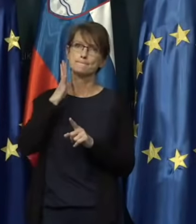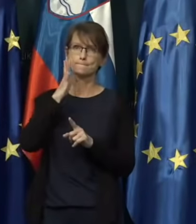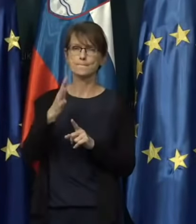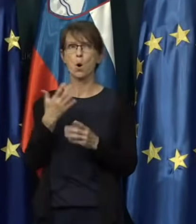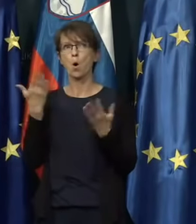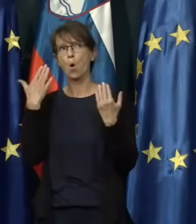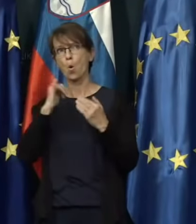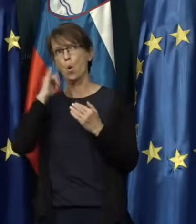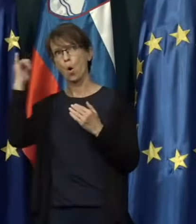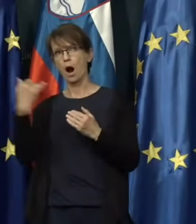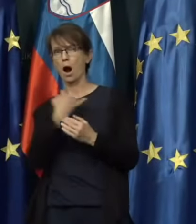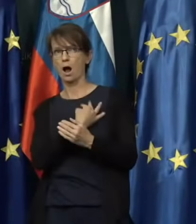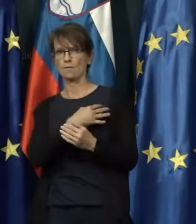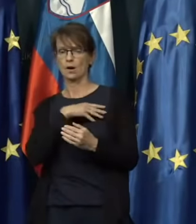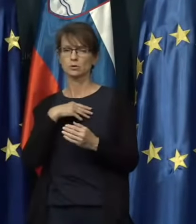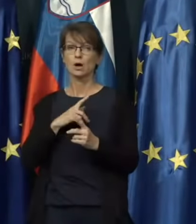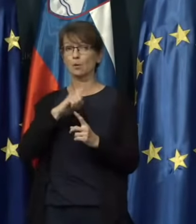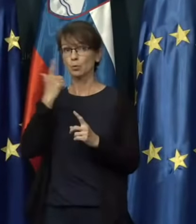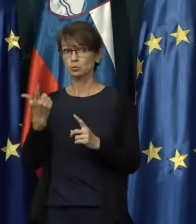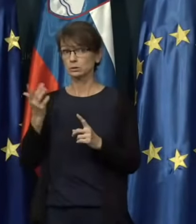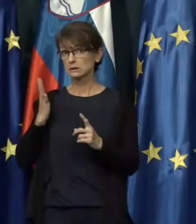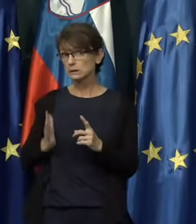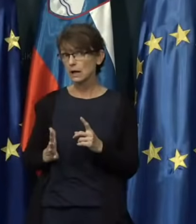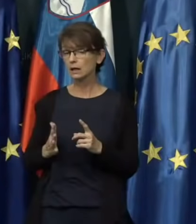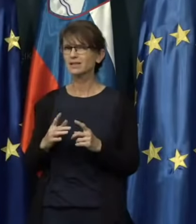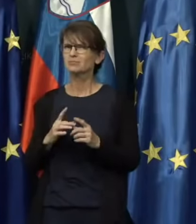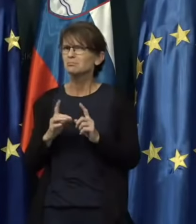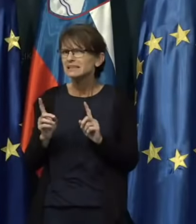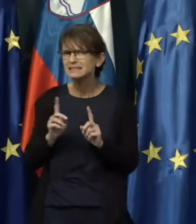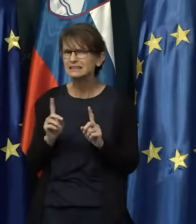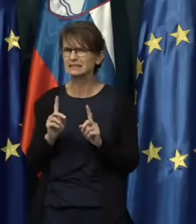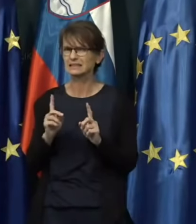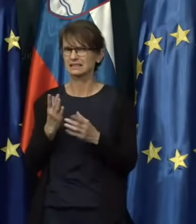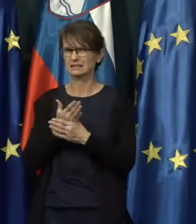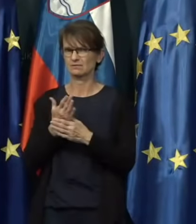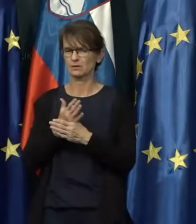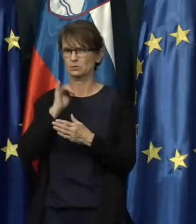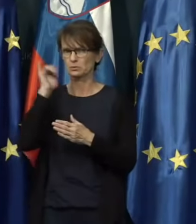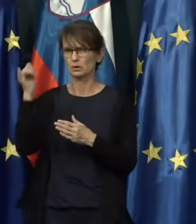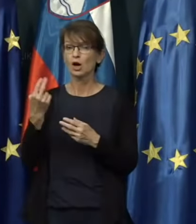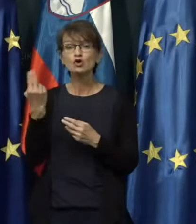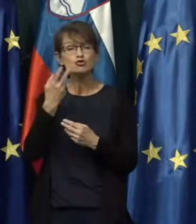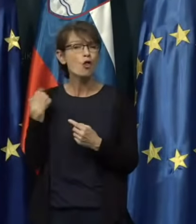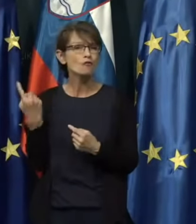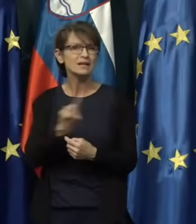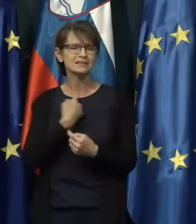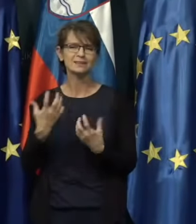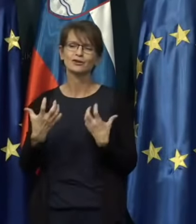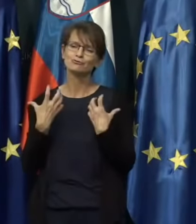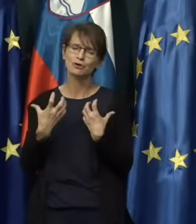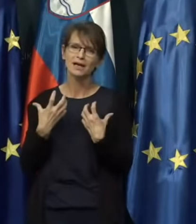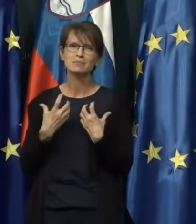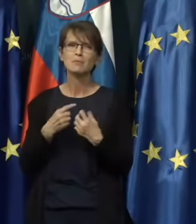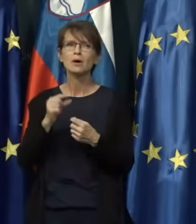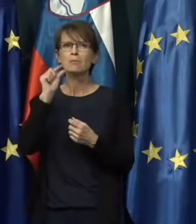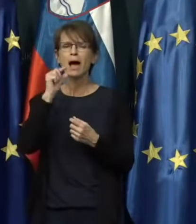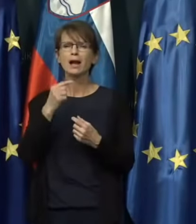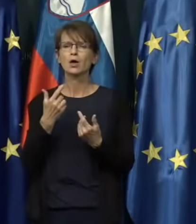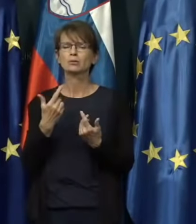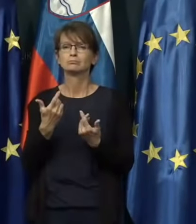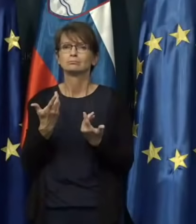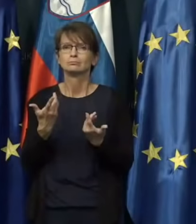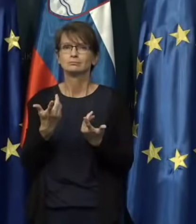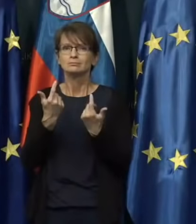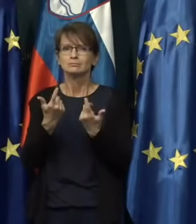tujini na Hrvaškem, po drugi strani pa se nekako odsvetuje. Želimo si pa Slovenci vse eno, vendar le malček namiga, zdaj